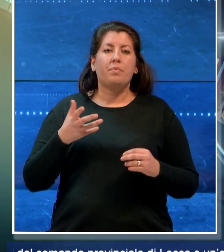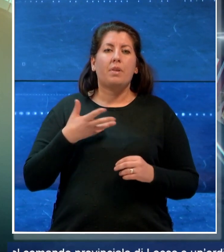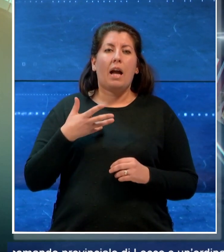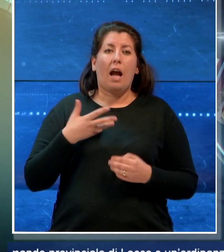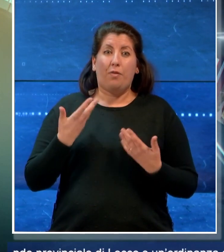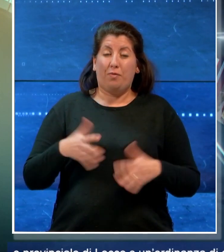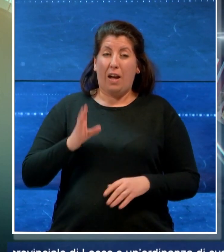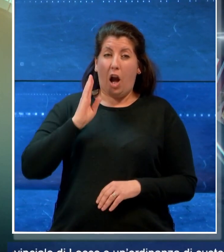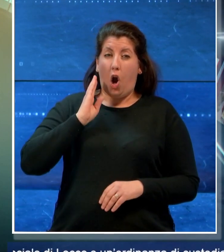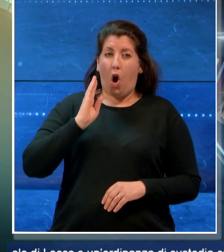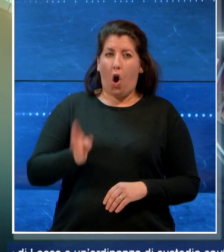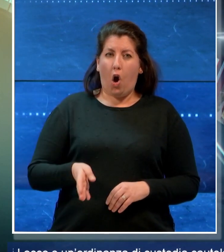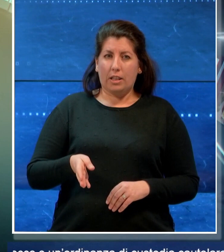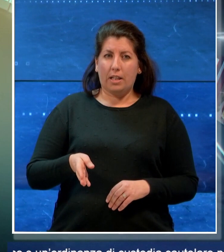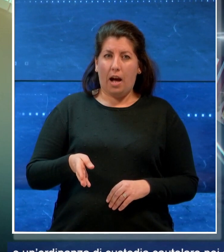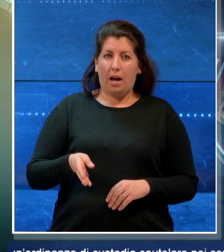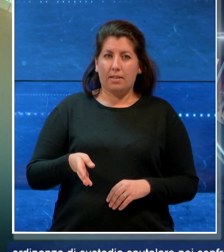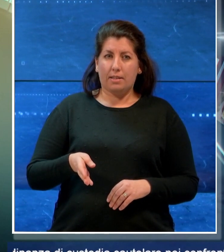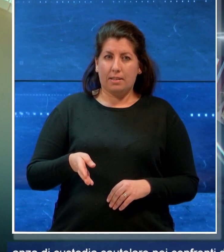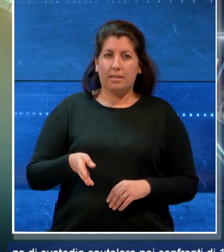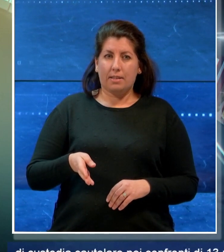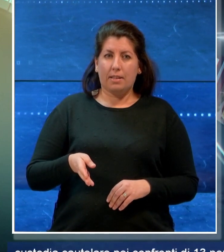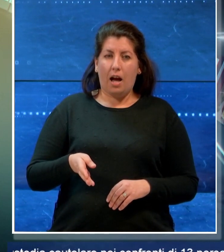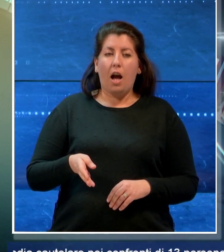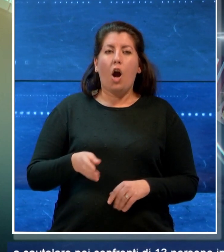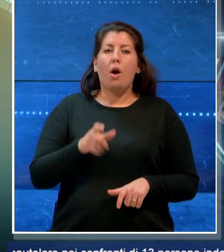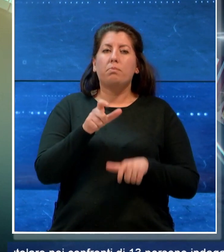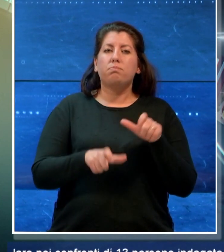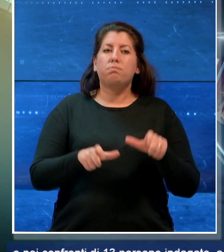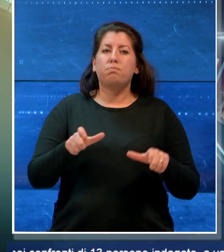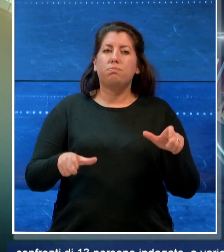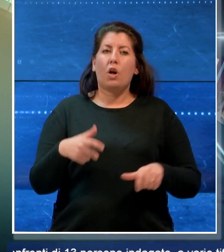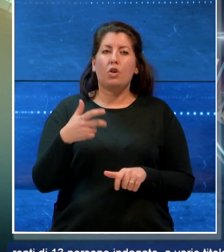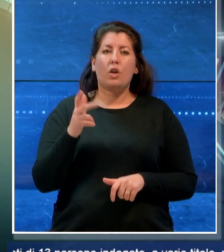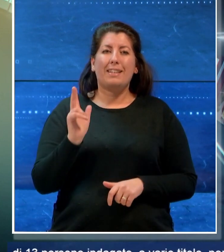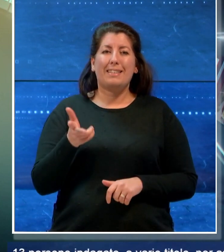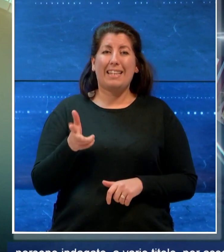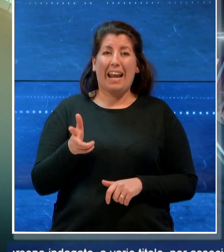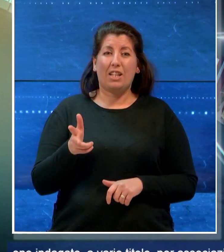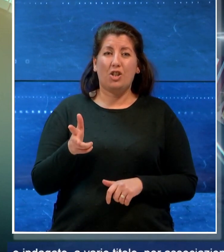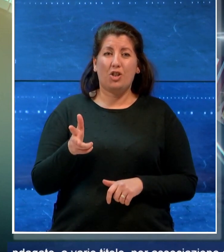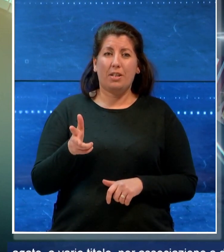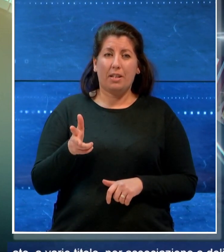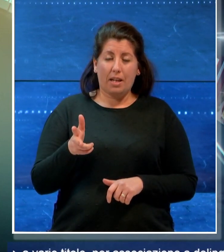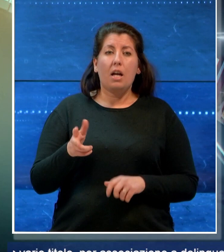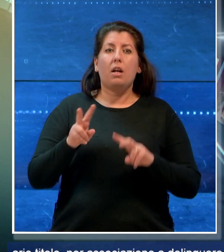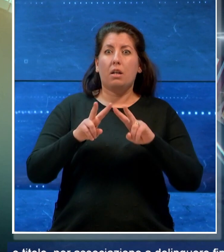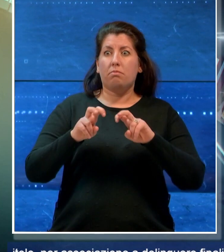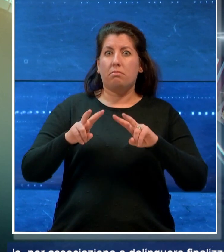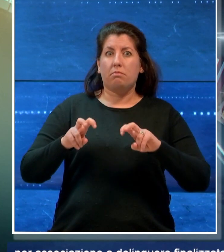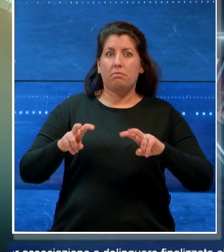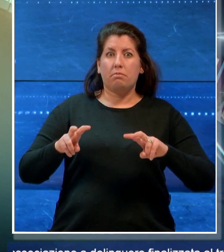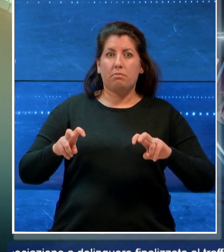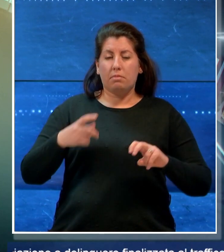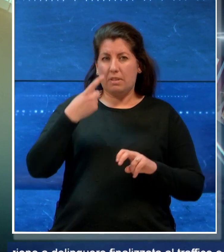una ordinanza di custodia cautelare nei confronti di 13 persone indagate